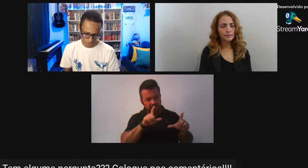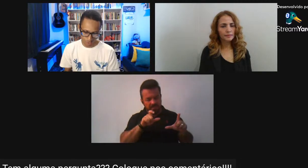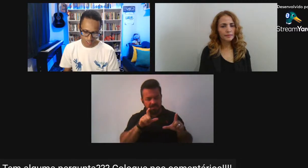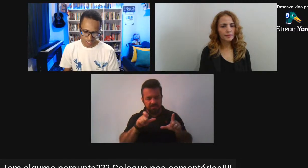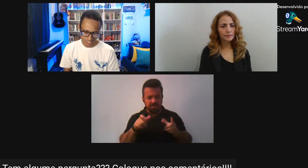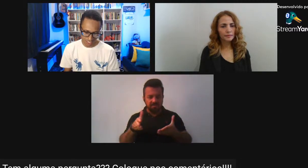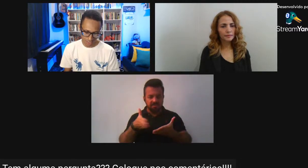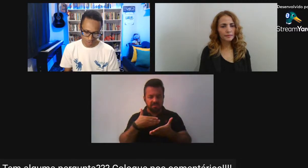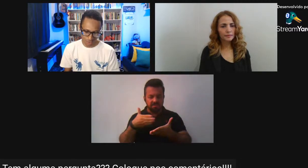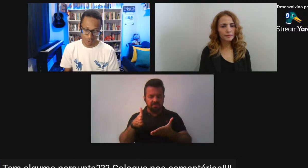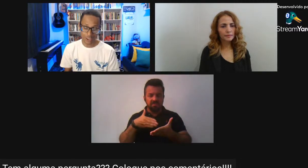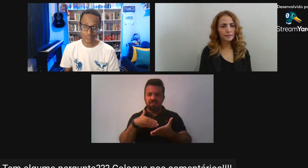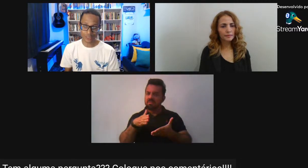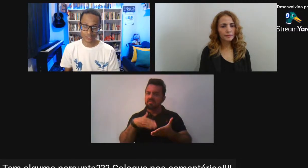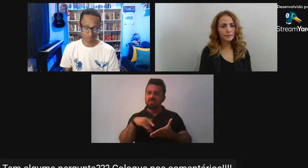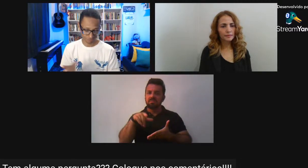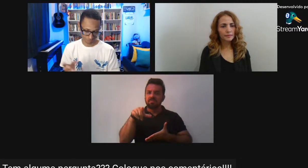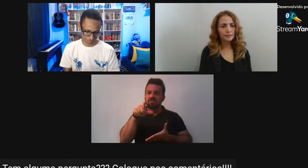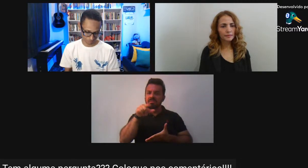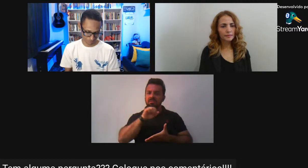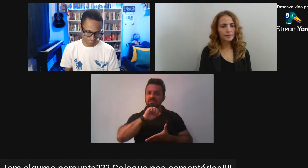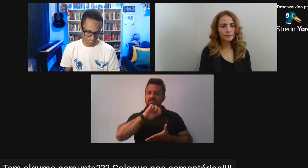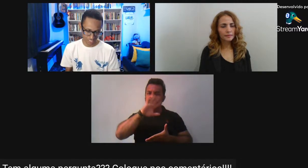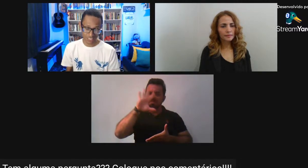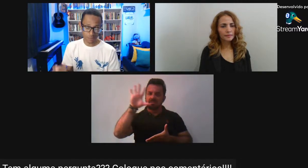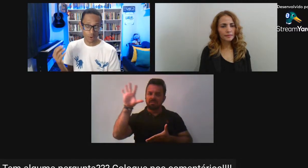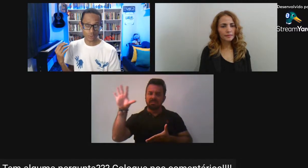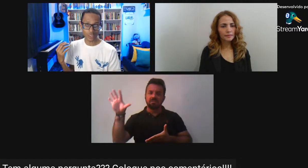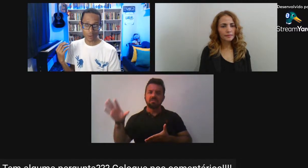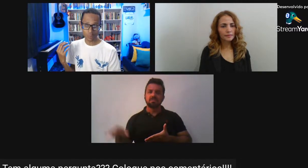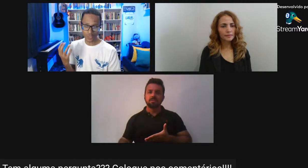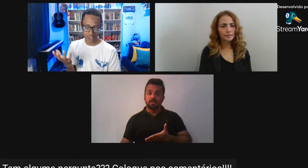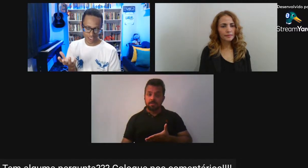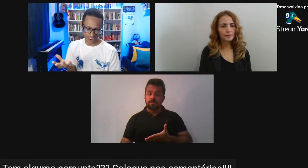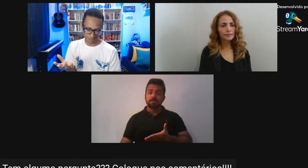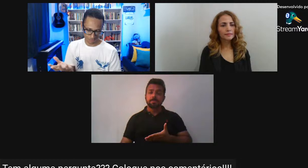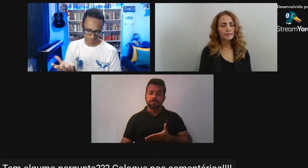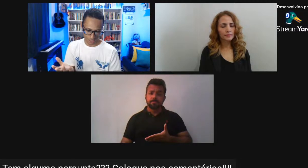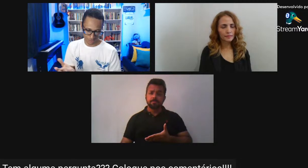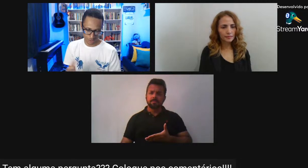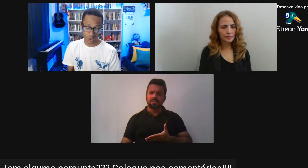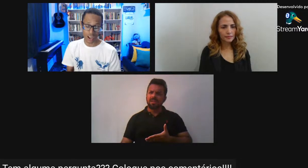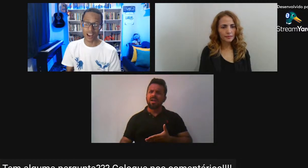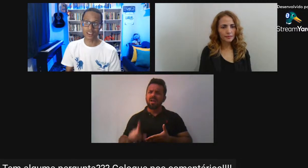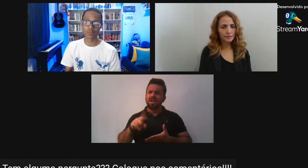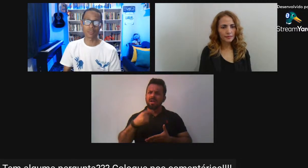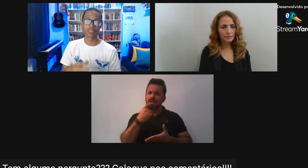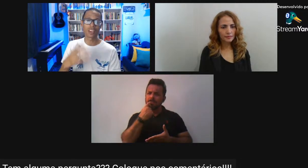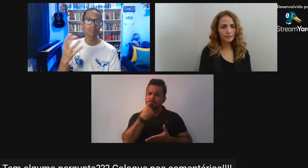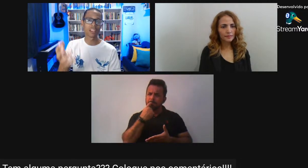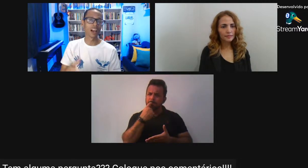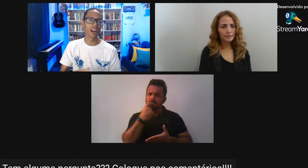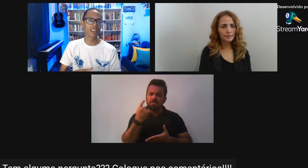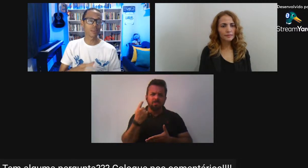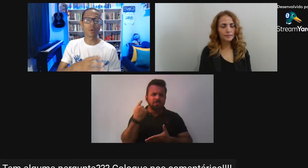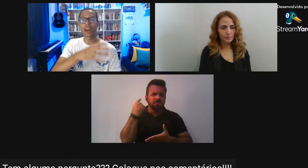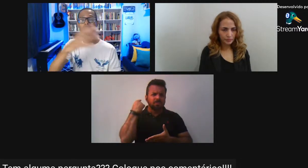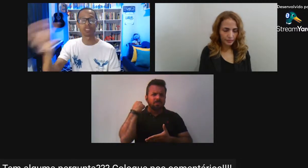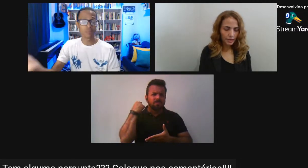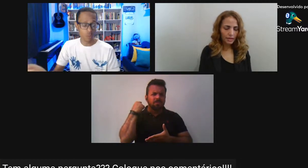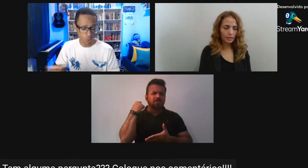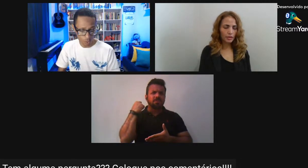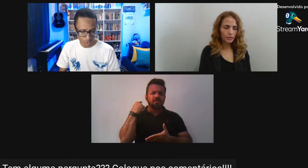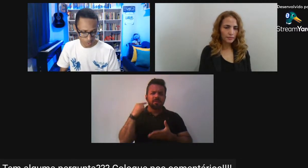Como você disse Foto Até há pouco tempo Eram muito caras Para você revelar